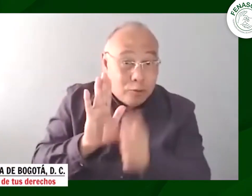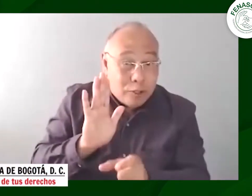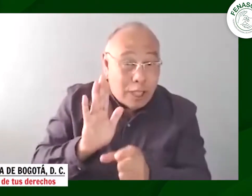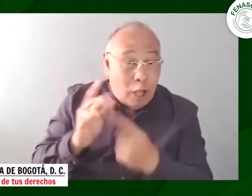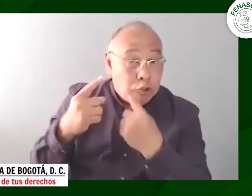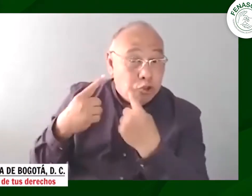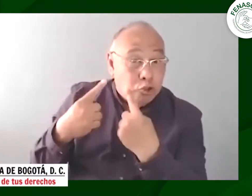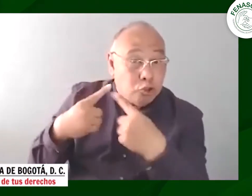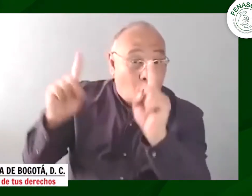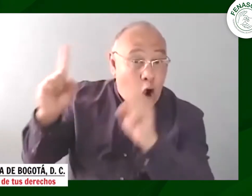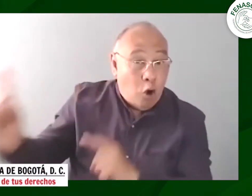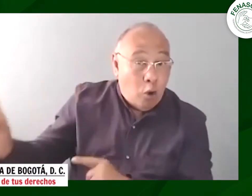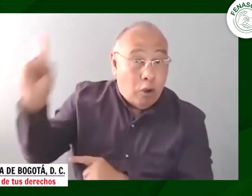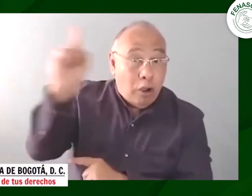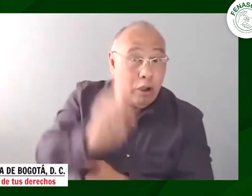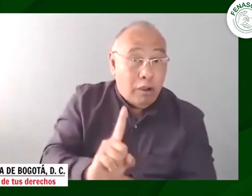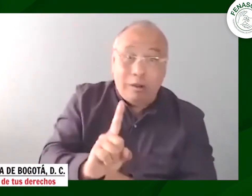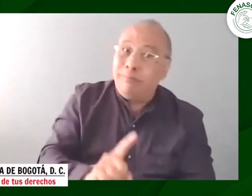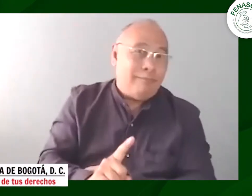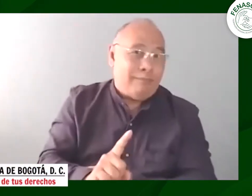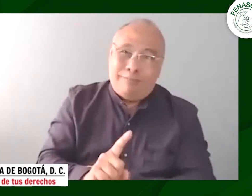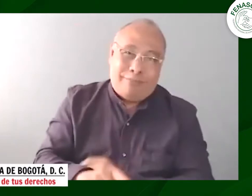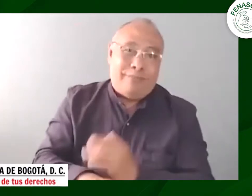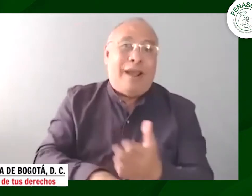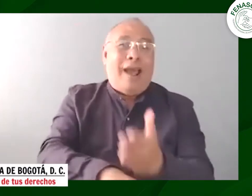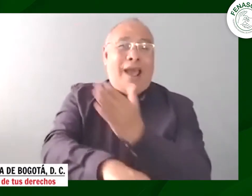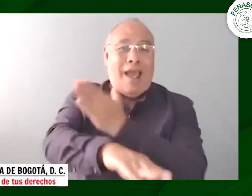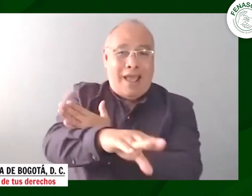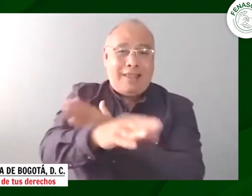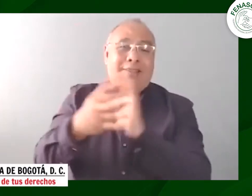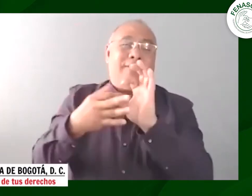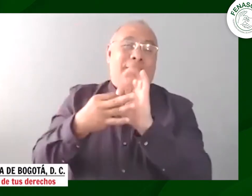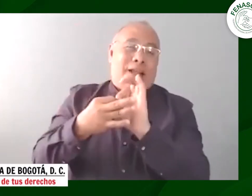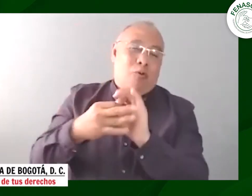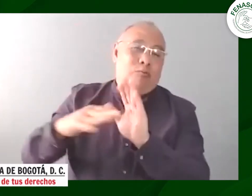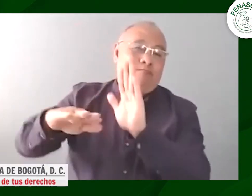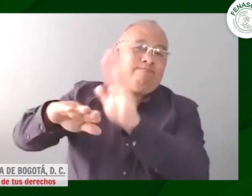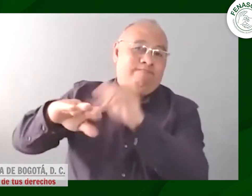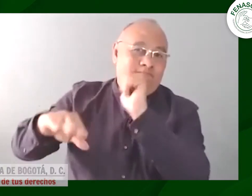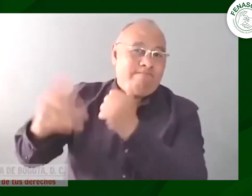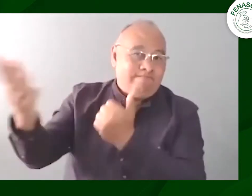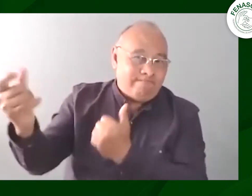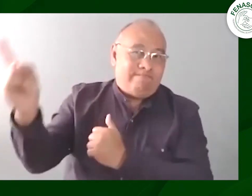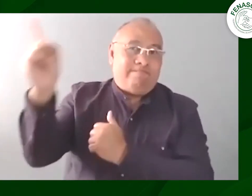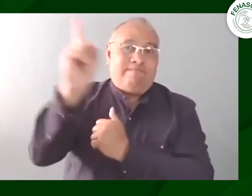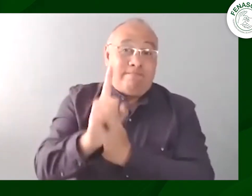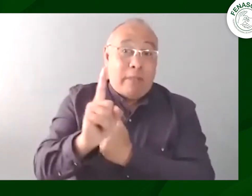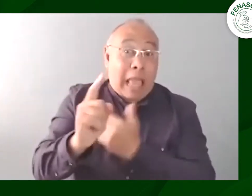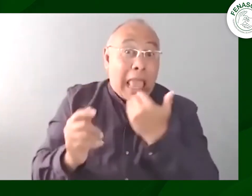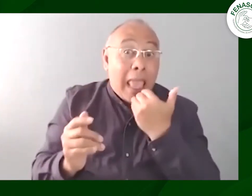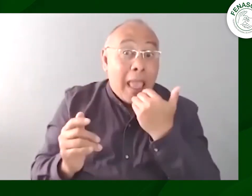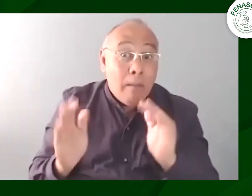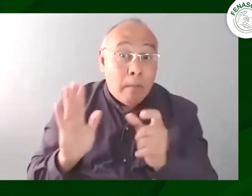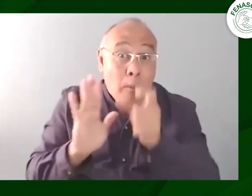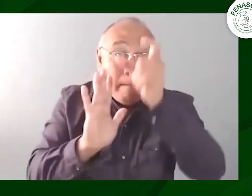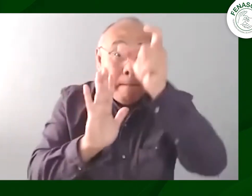entes que pudieran acompañarnos como les comento la personería en ese momento no llegó porque sí sino que nosotros les